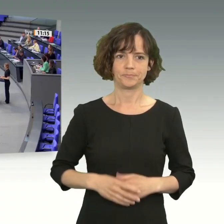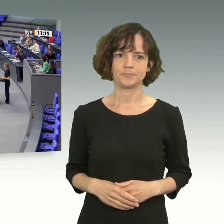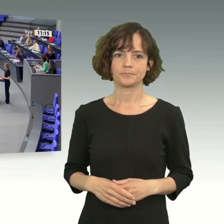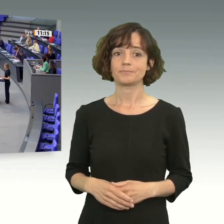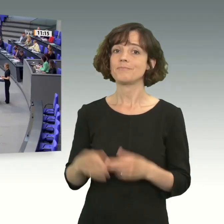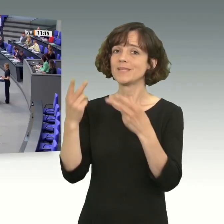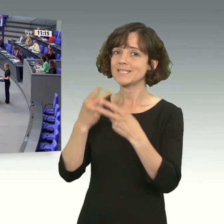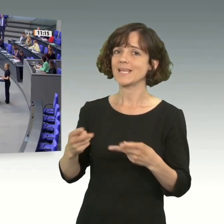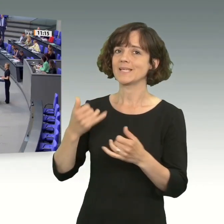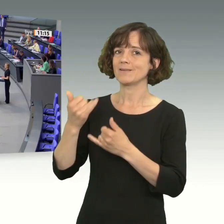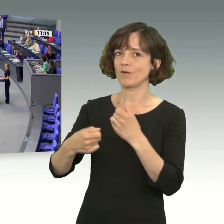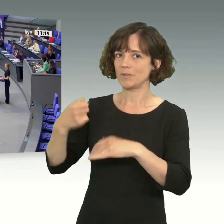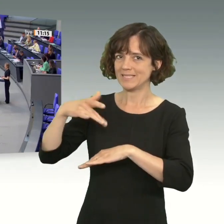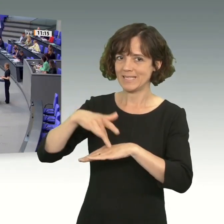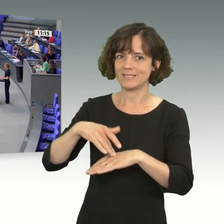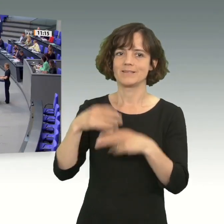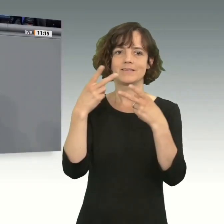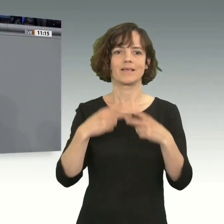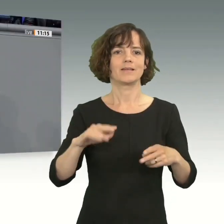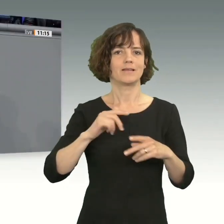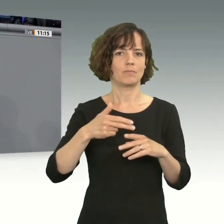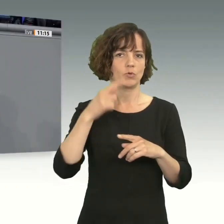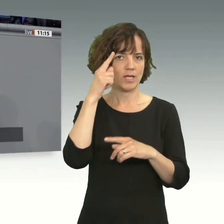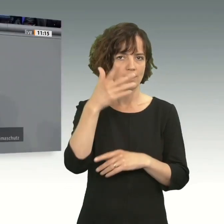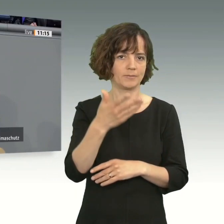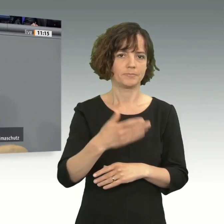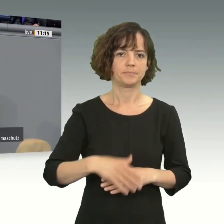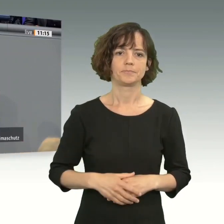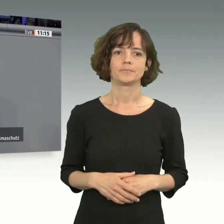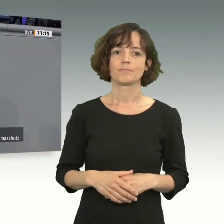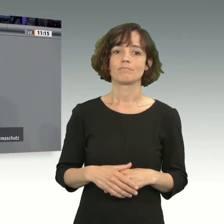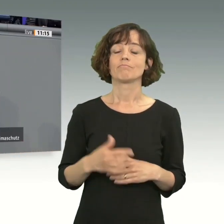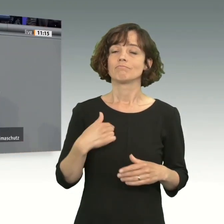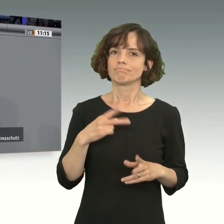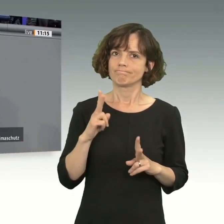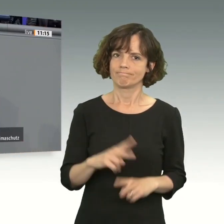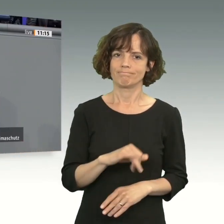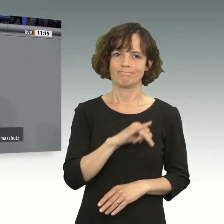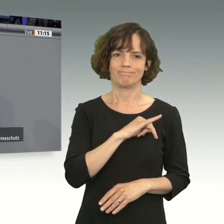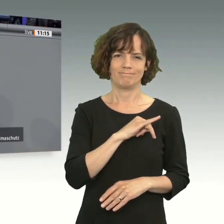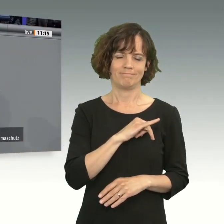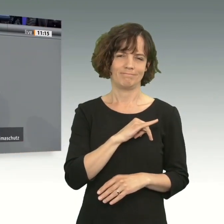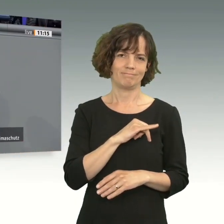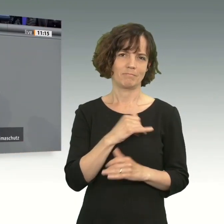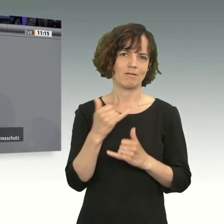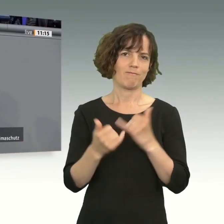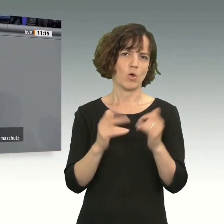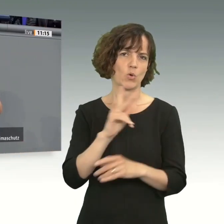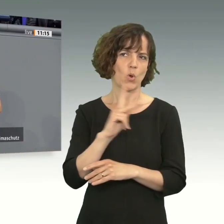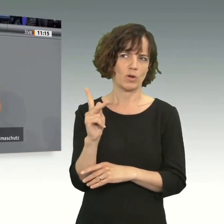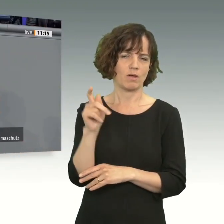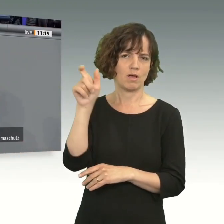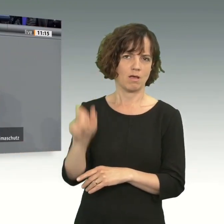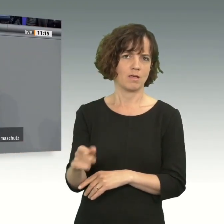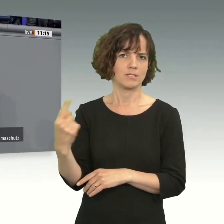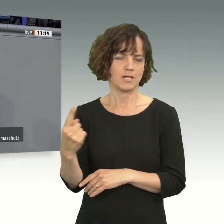Sehr geehrte Frau Präsidentin! Sehr geehrte Damen und Herren! Ich fand es interessant, Frau Glöckner heute zuzuhören, wie sie sich zur